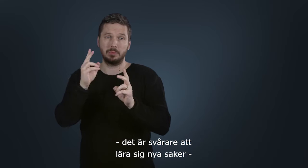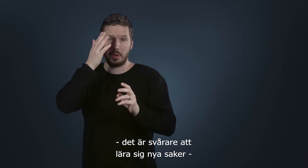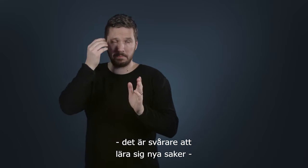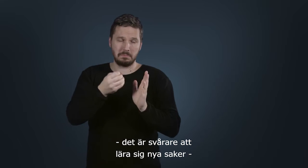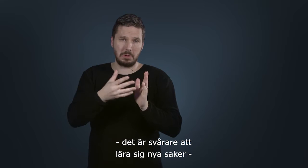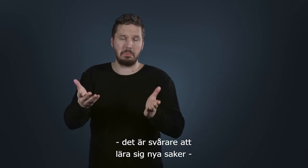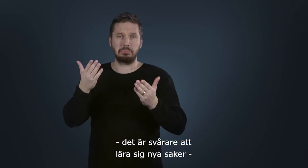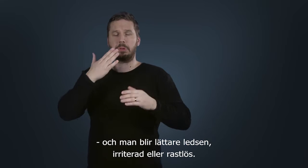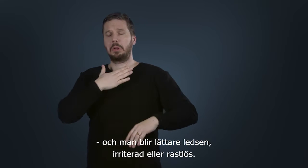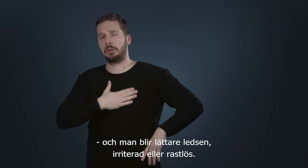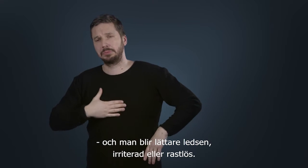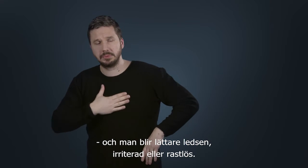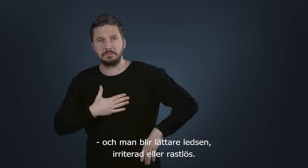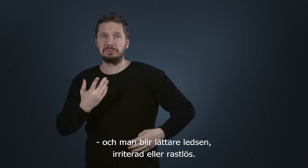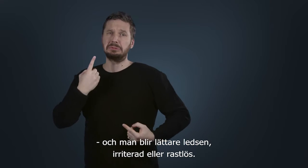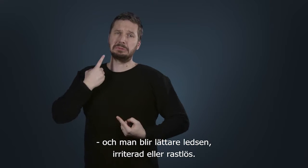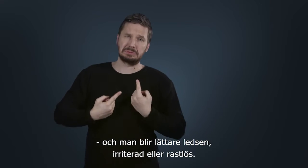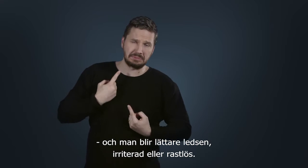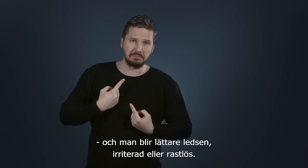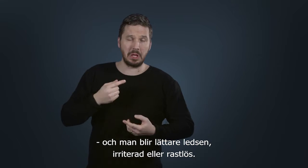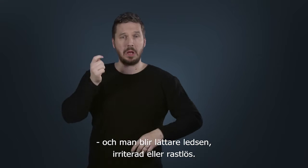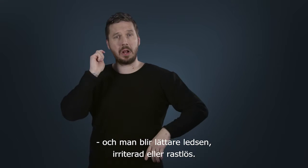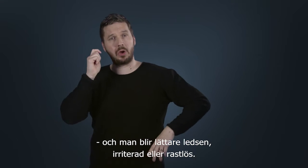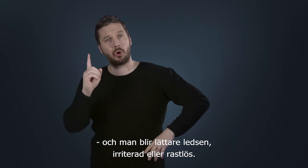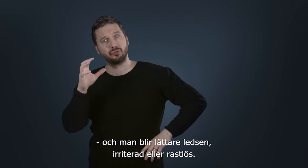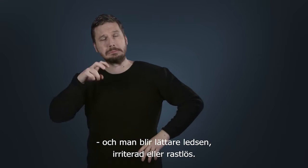Och man blir lättare ledsen, irriterad eller rastlös.